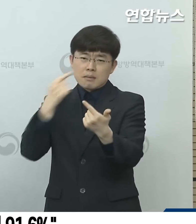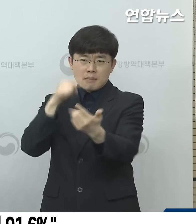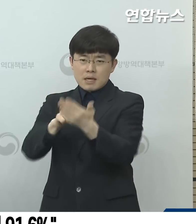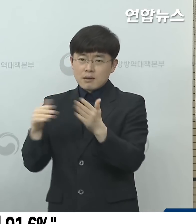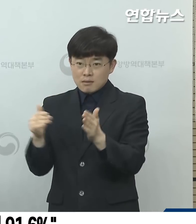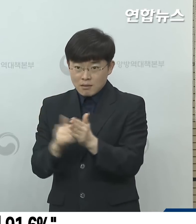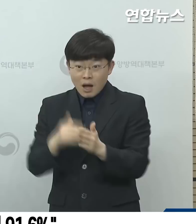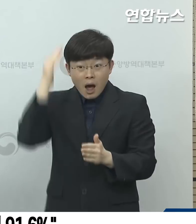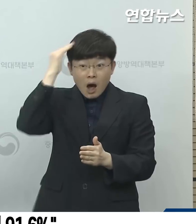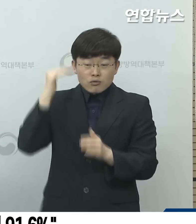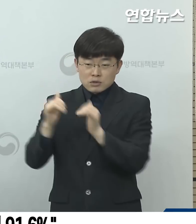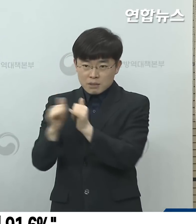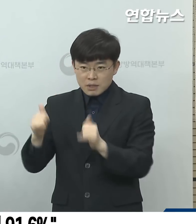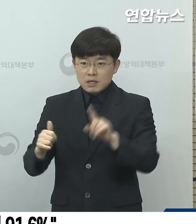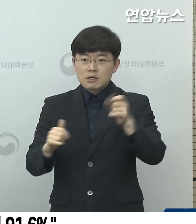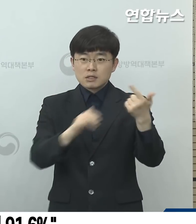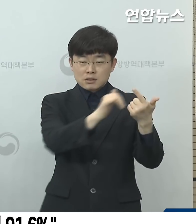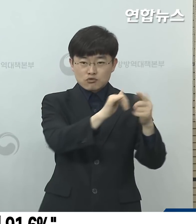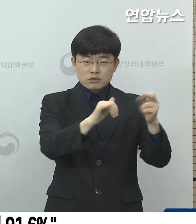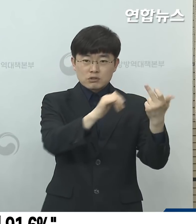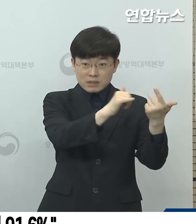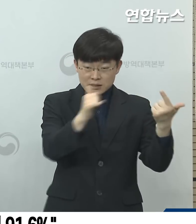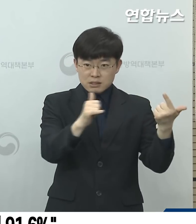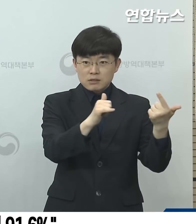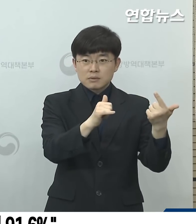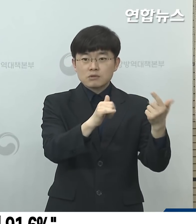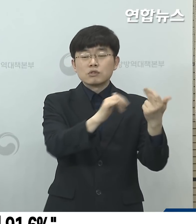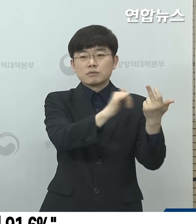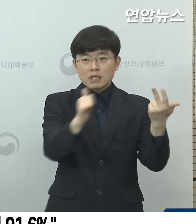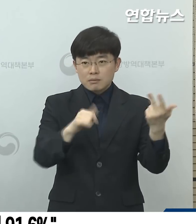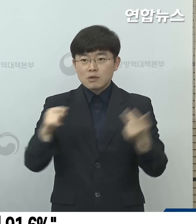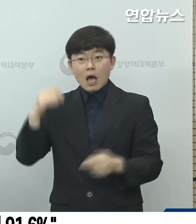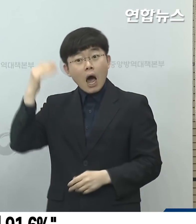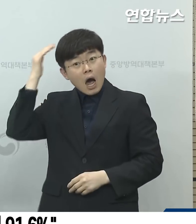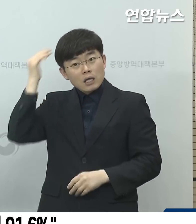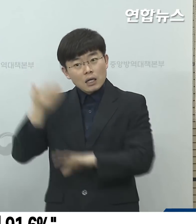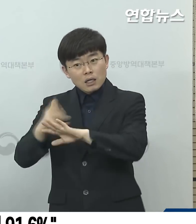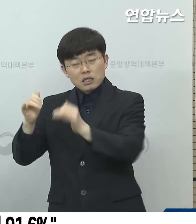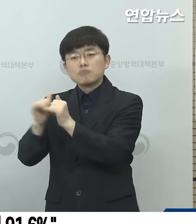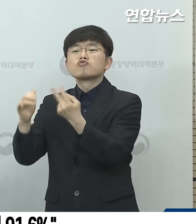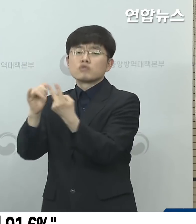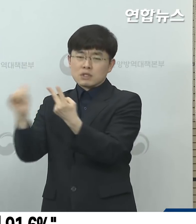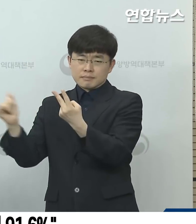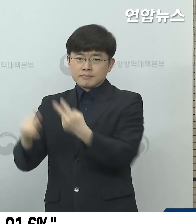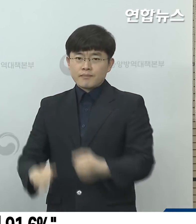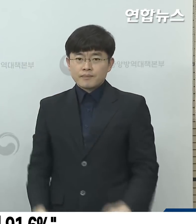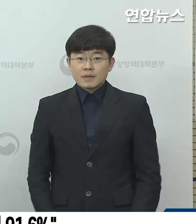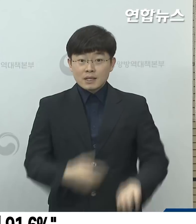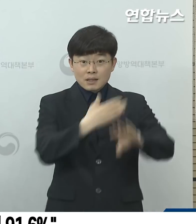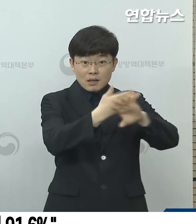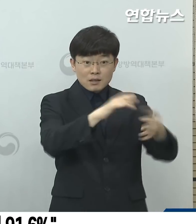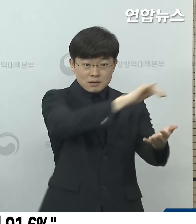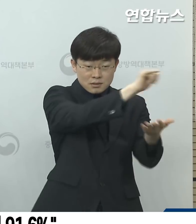내국인이 27명, 외국인이 2명이었습니다. 현재까지 총 해외 유입 환자는